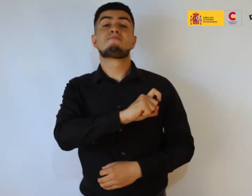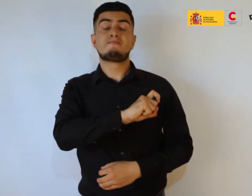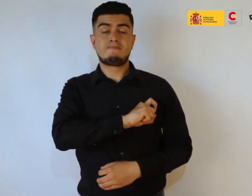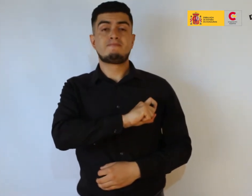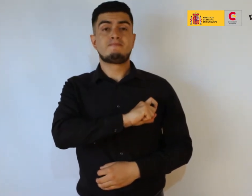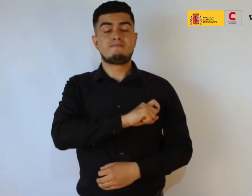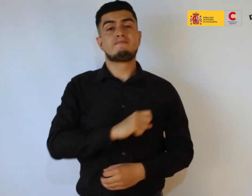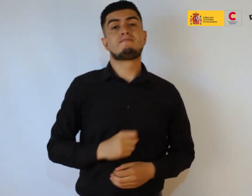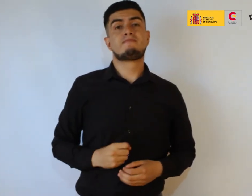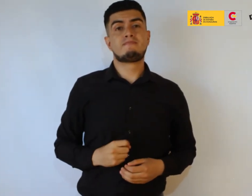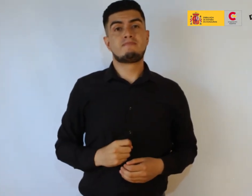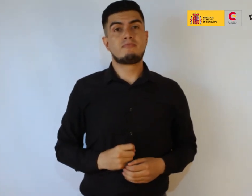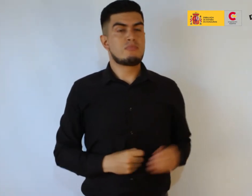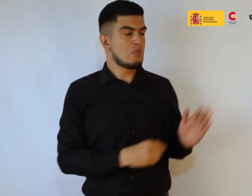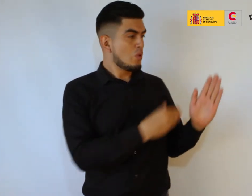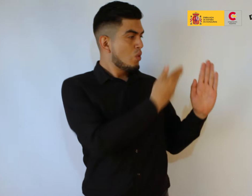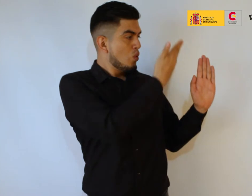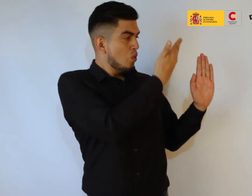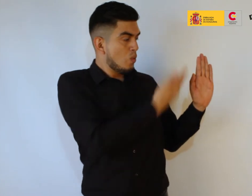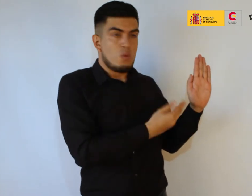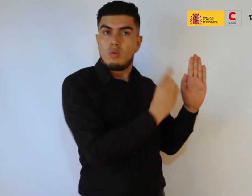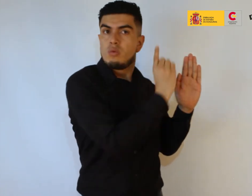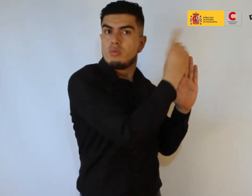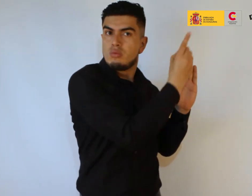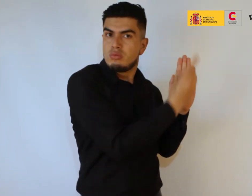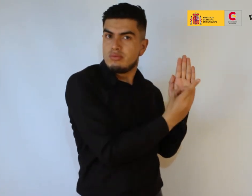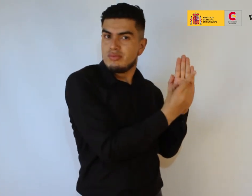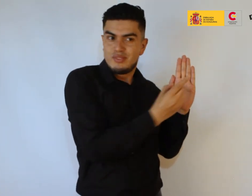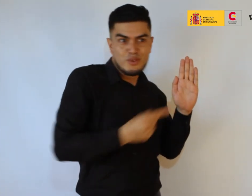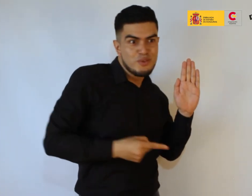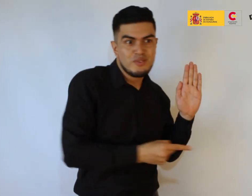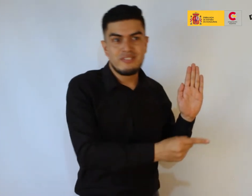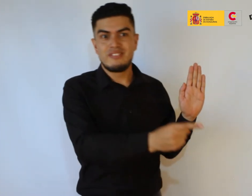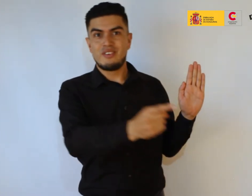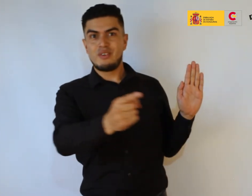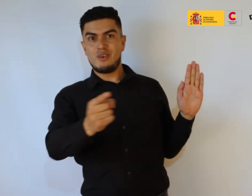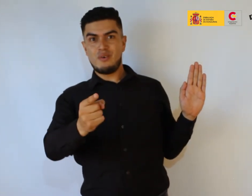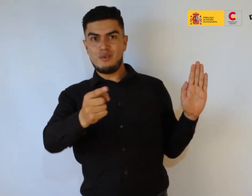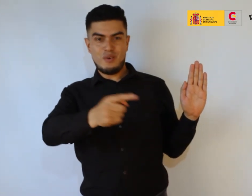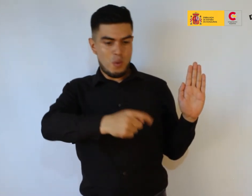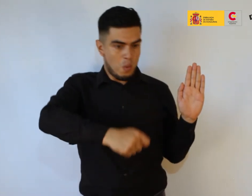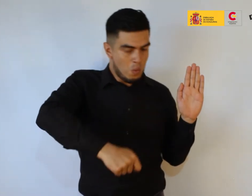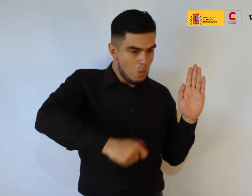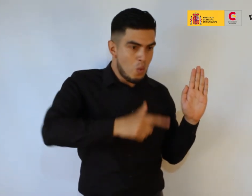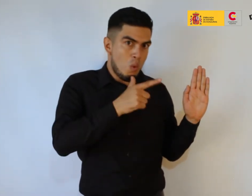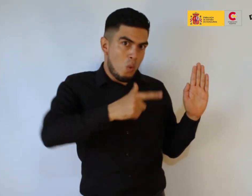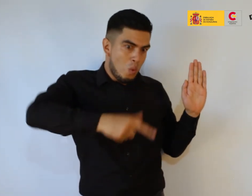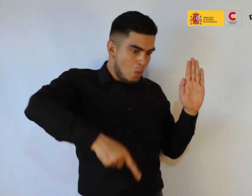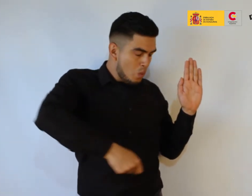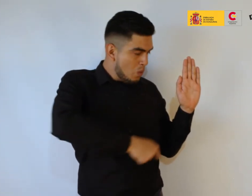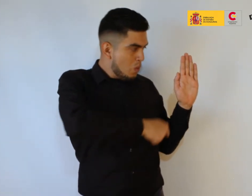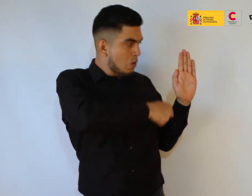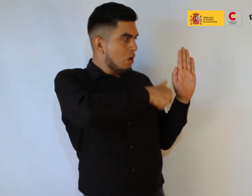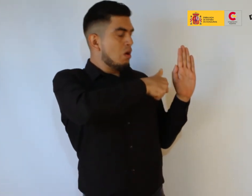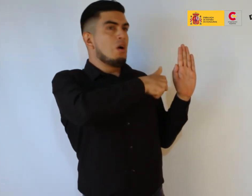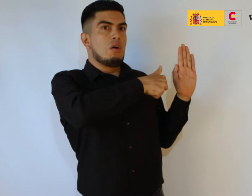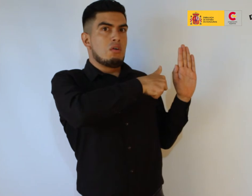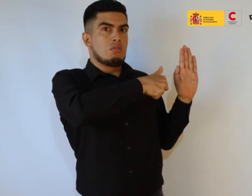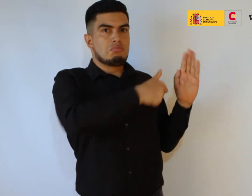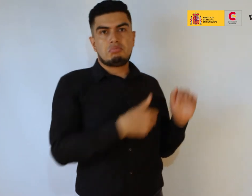Y el resultado son unos dibujos que si el espectador apunta con un dispositivo de luz, ya sea con su propio móvil o con una linterna, va